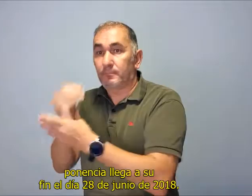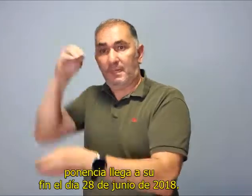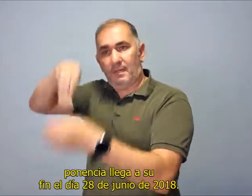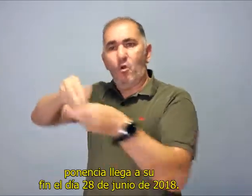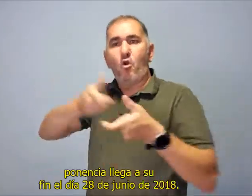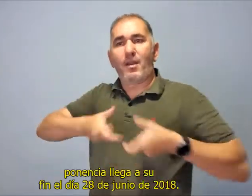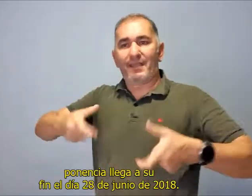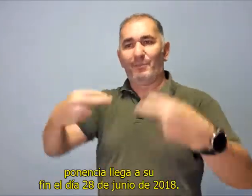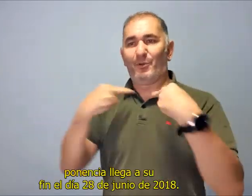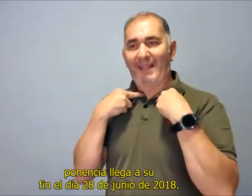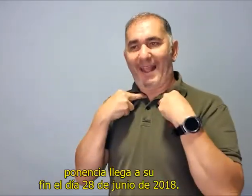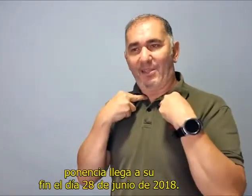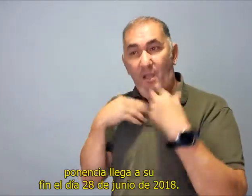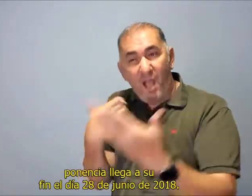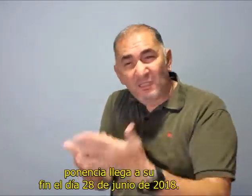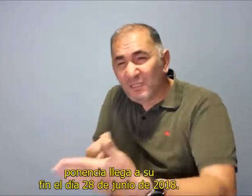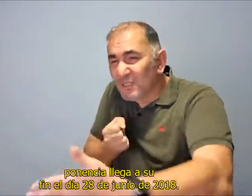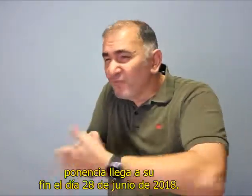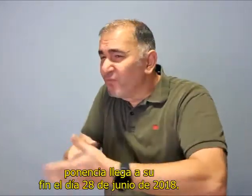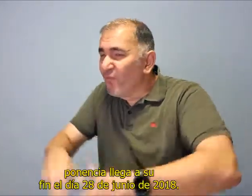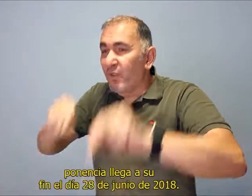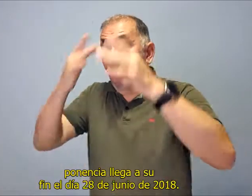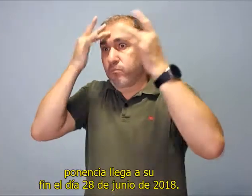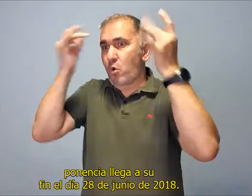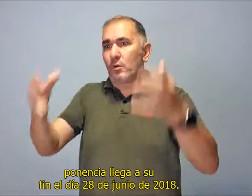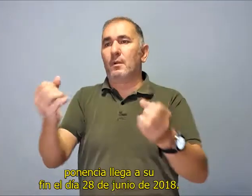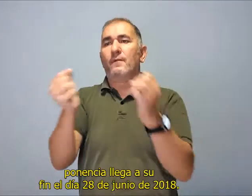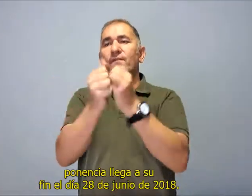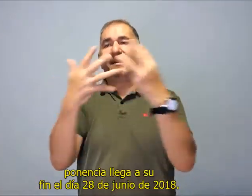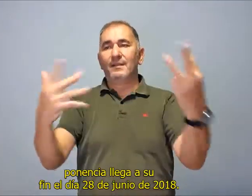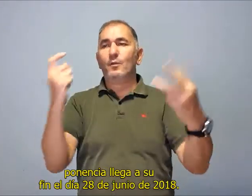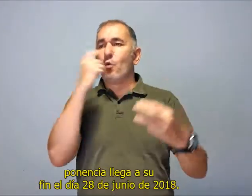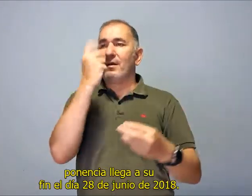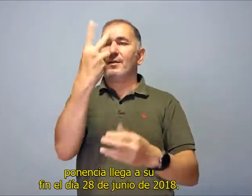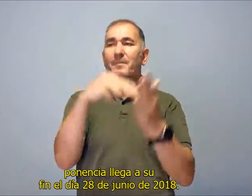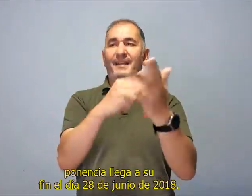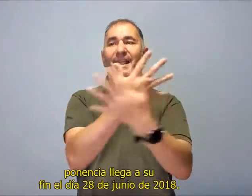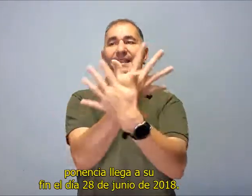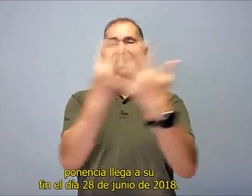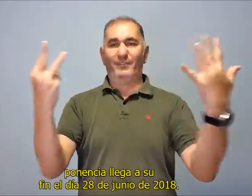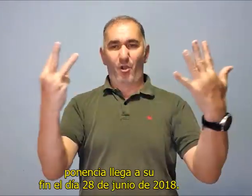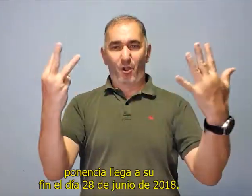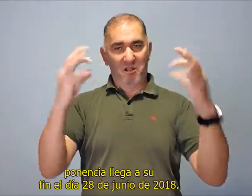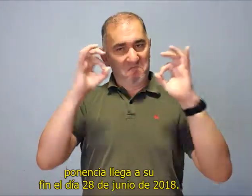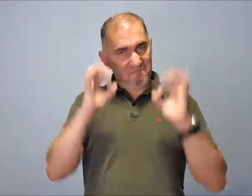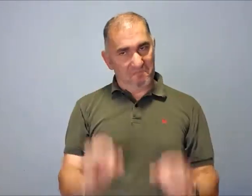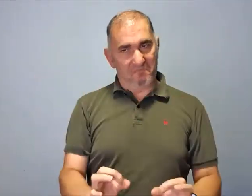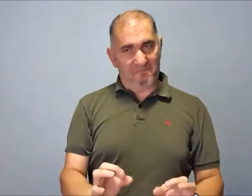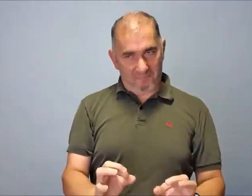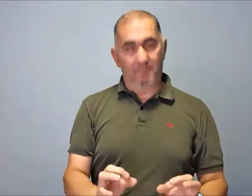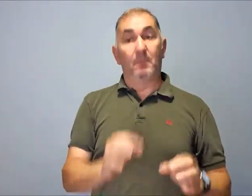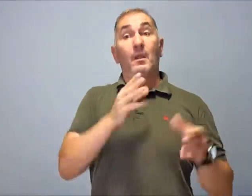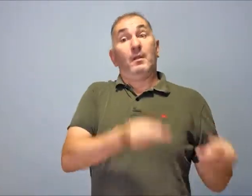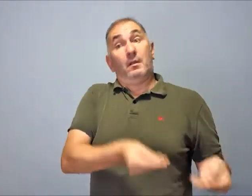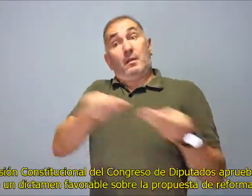trabajo de la Comisión de la Ponencia llega a su fin el día 28 de junio de